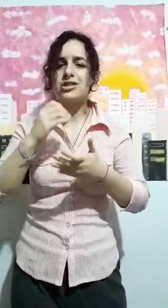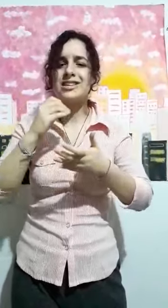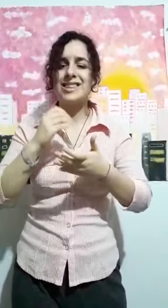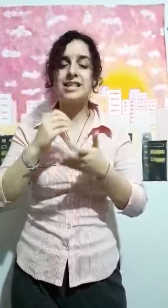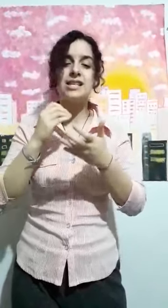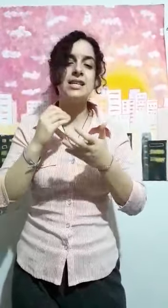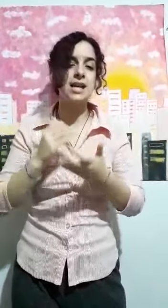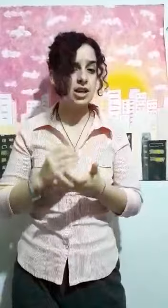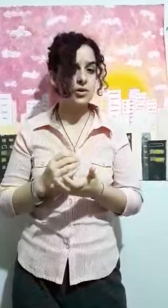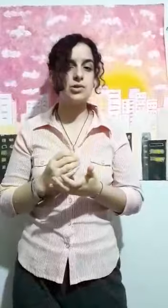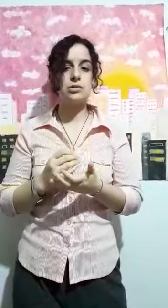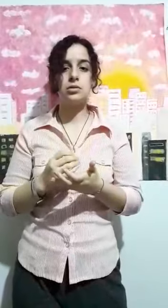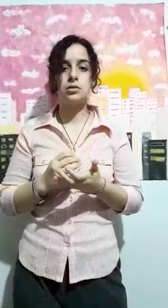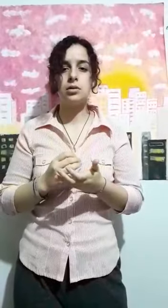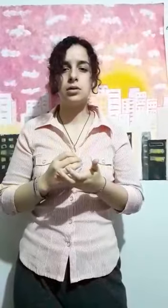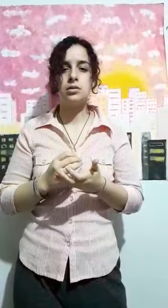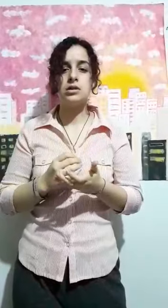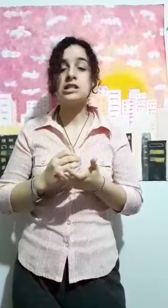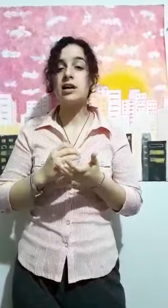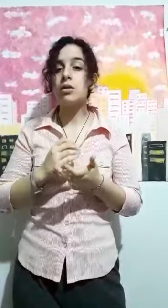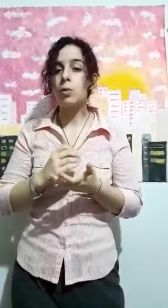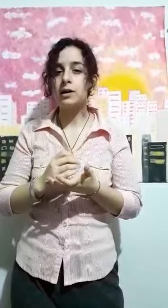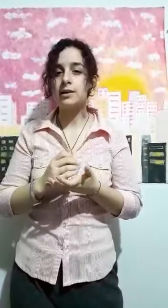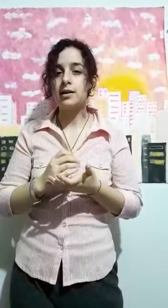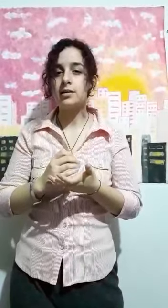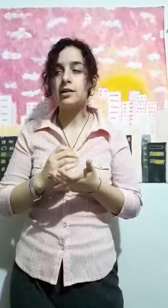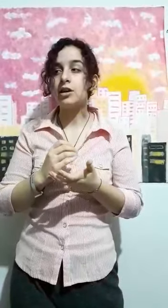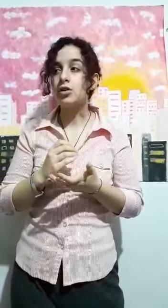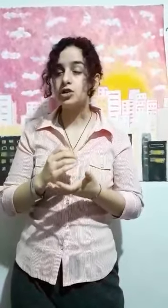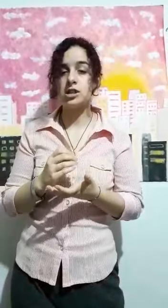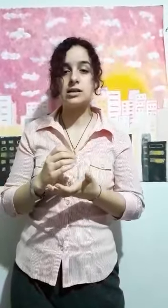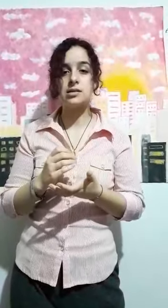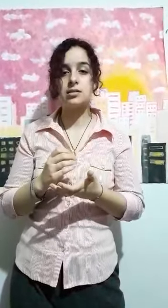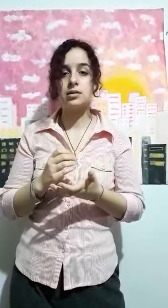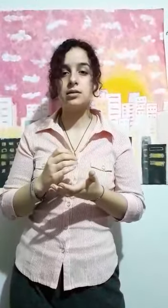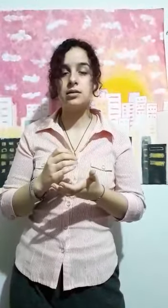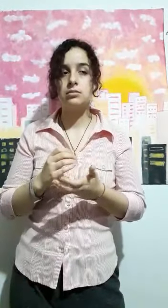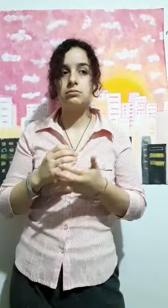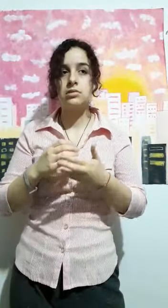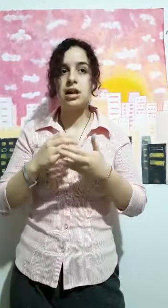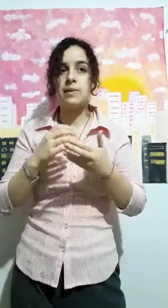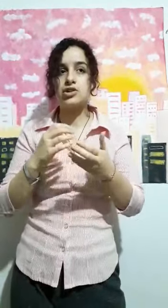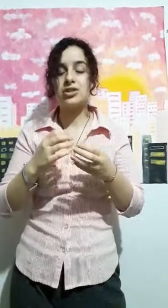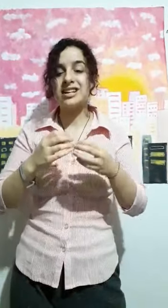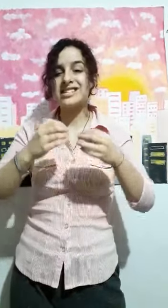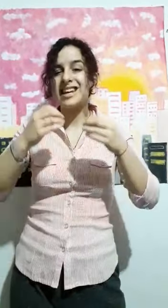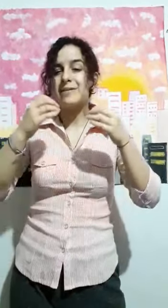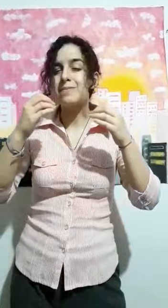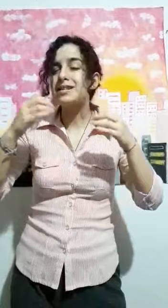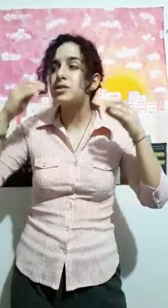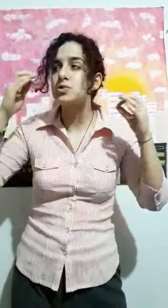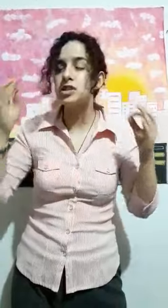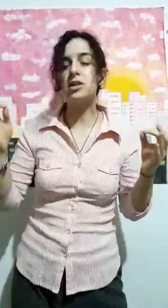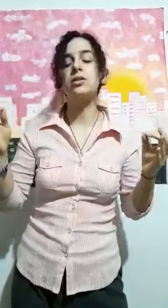16 años se ha dado cuenta de cosas que personas en más de un siglo